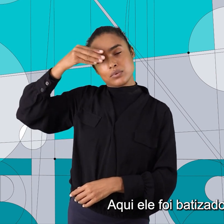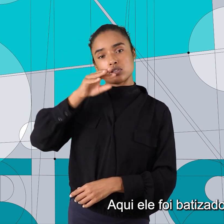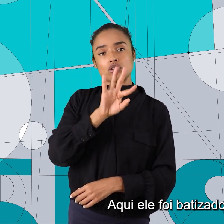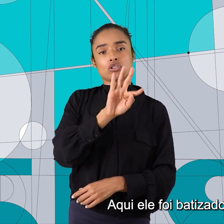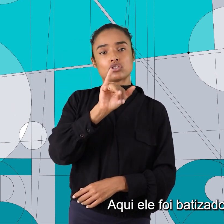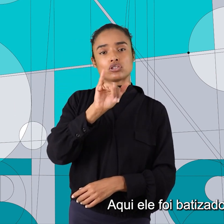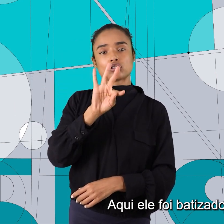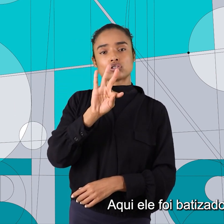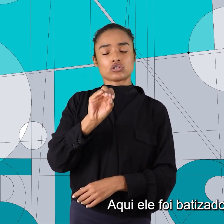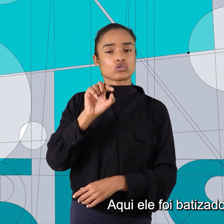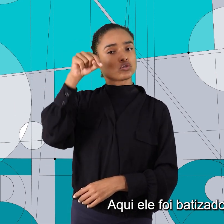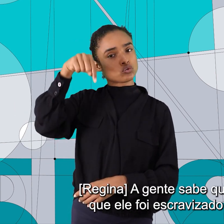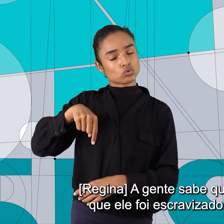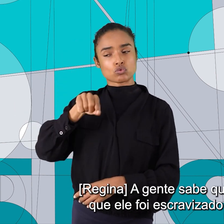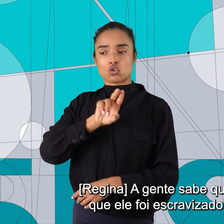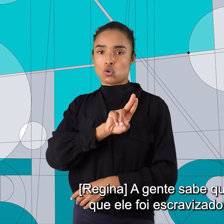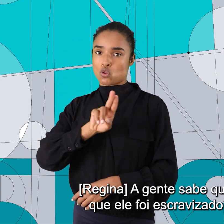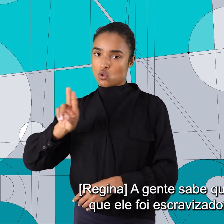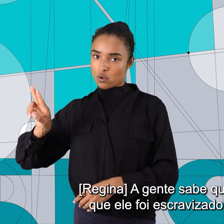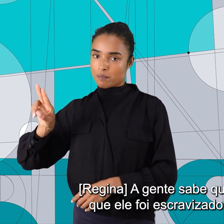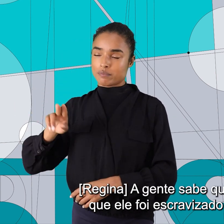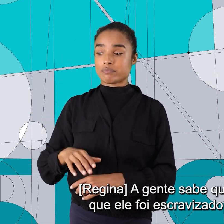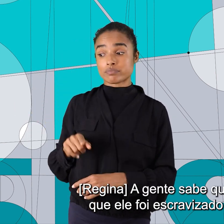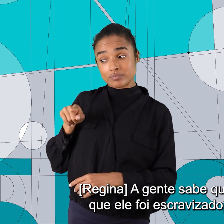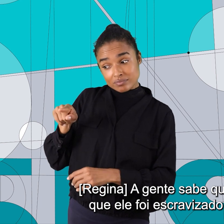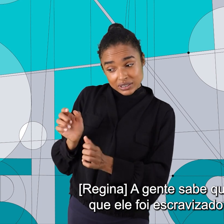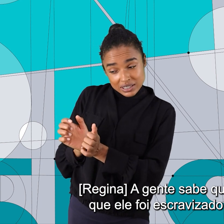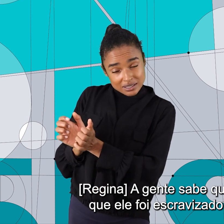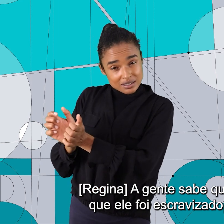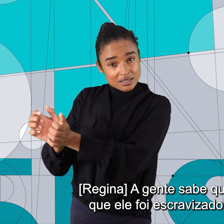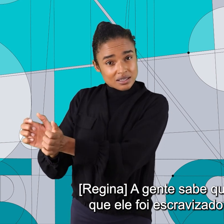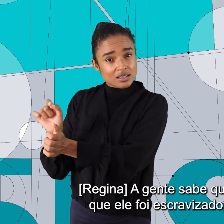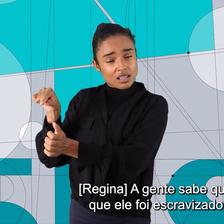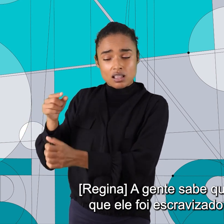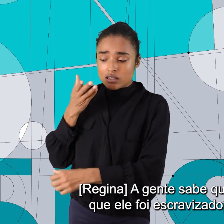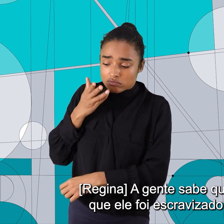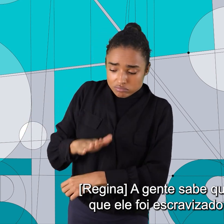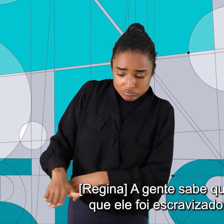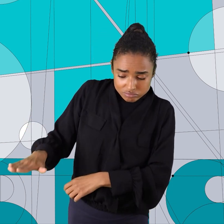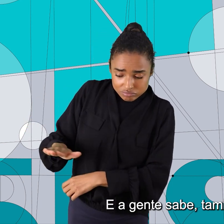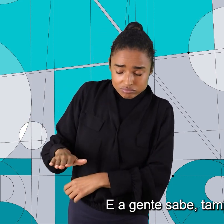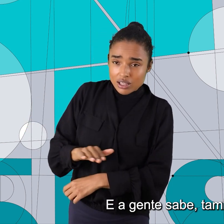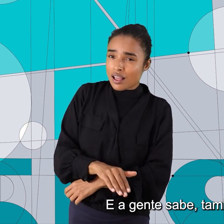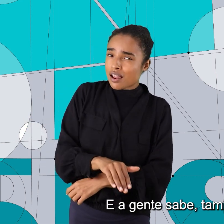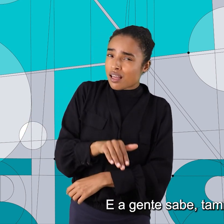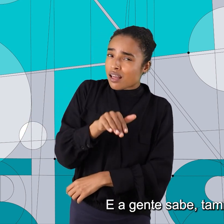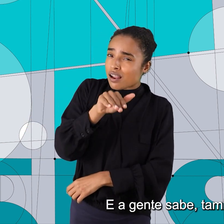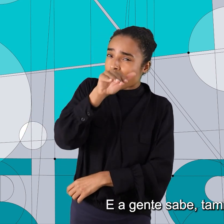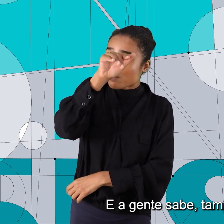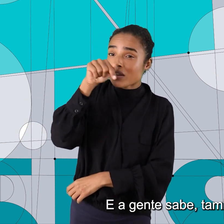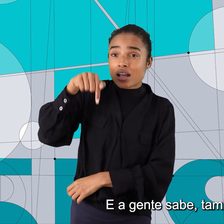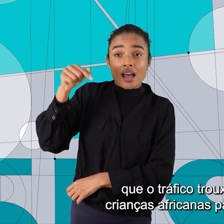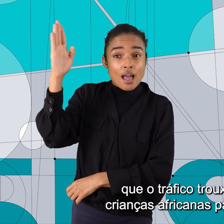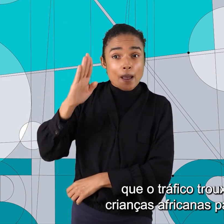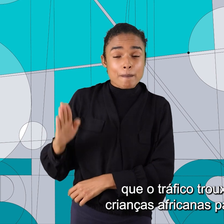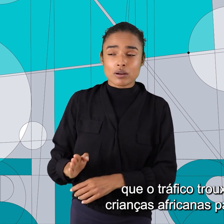Tito. A gente sabe que ele é africano, que ele foi escravizado ainda criança e a gente sabe também,